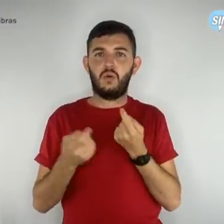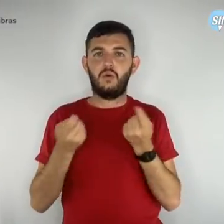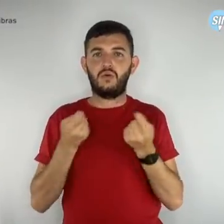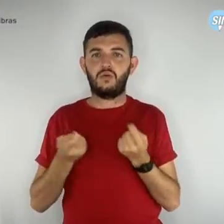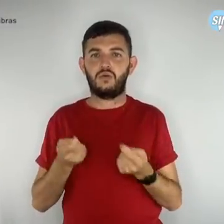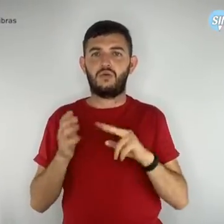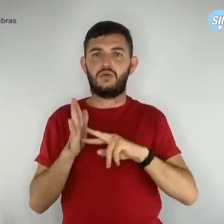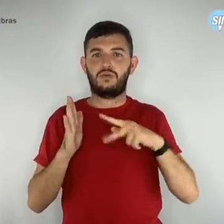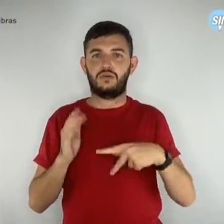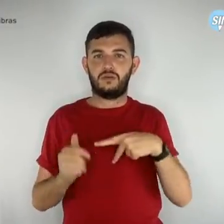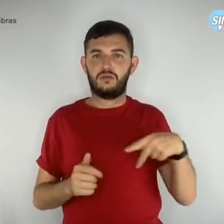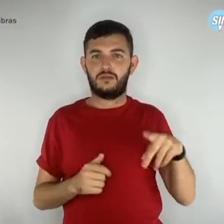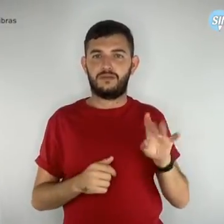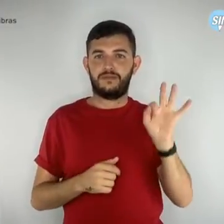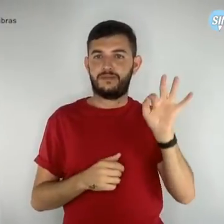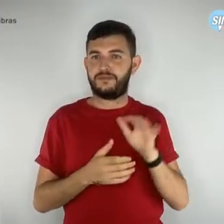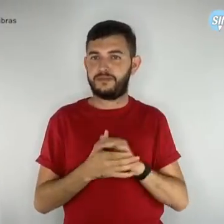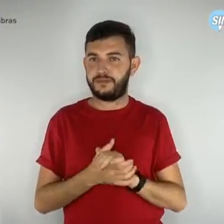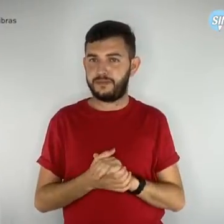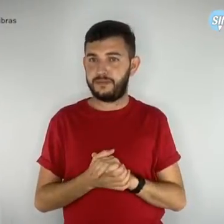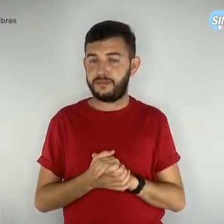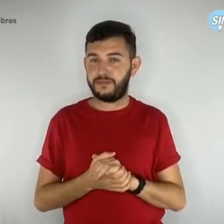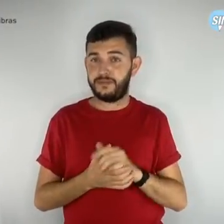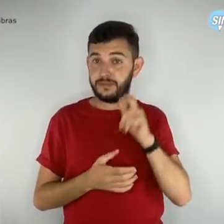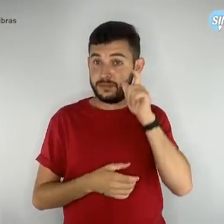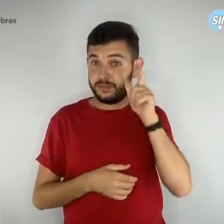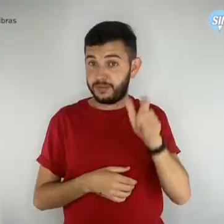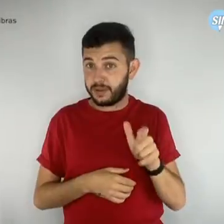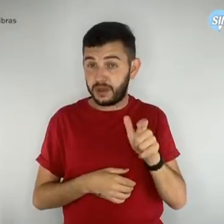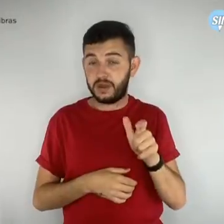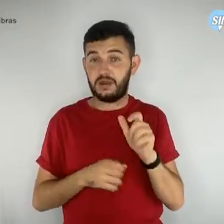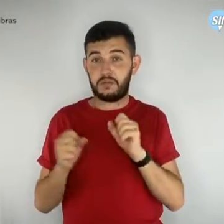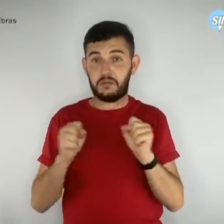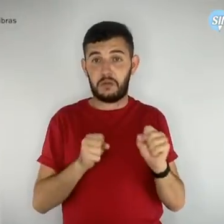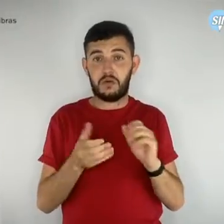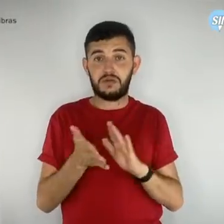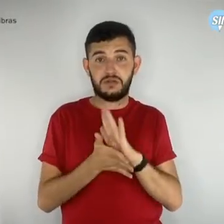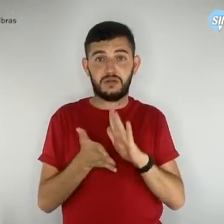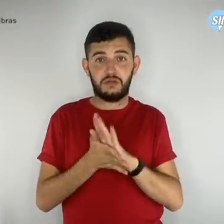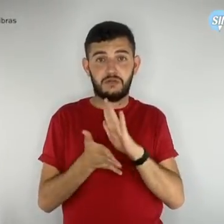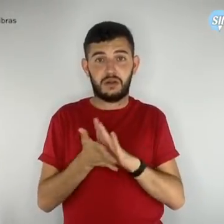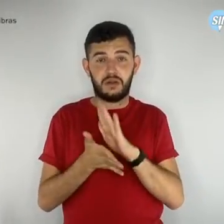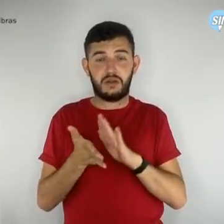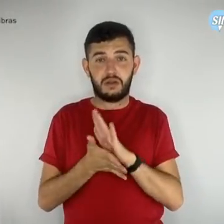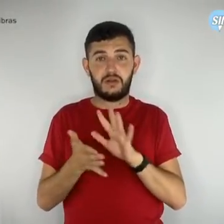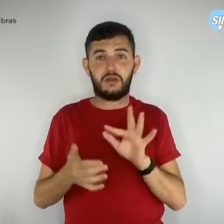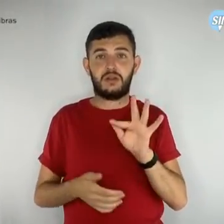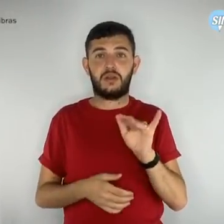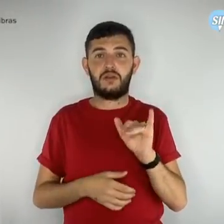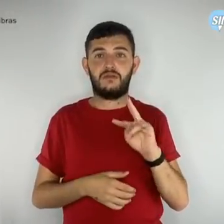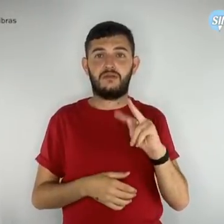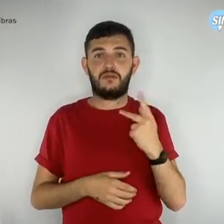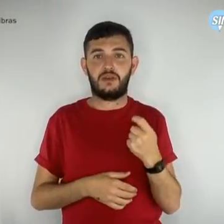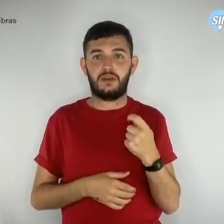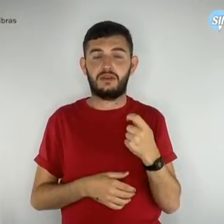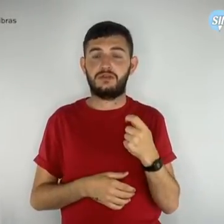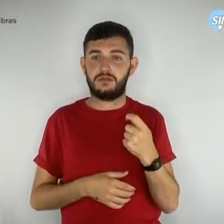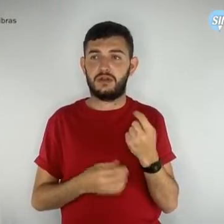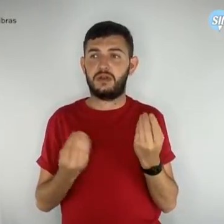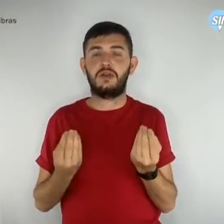Aqueles que quiserem podem fazer a impressão da ficha e entregá-las na sede